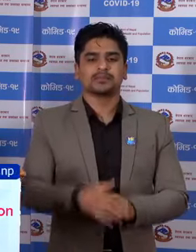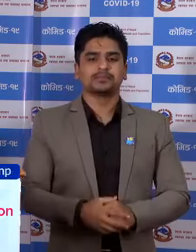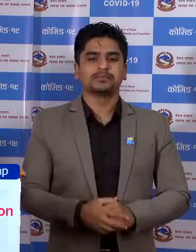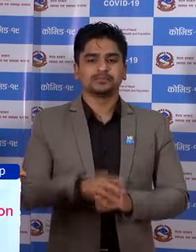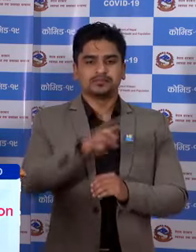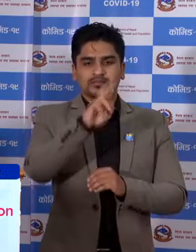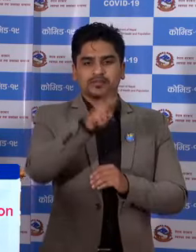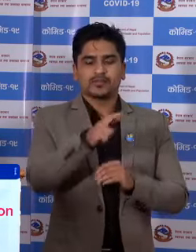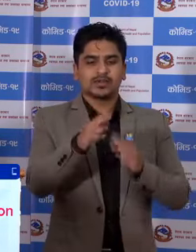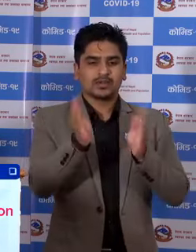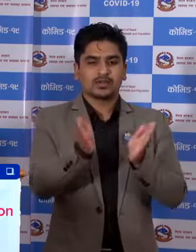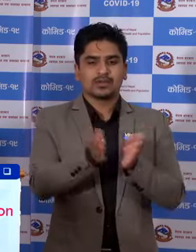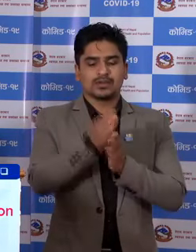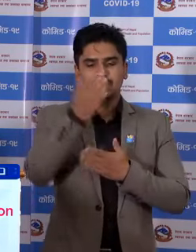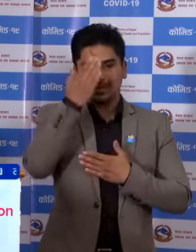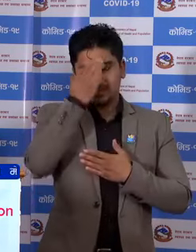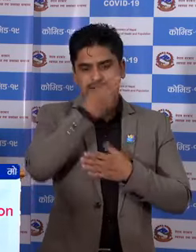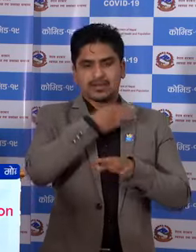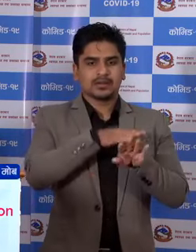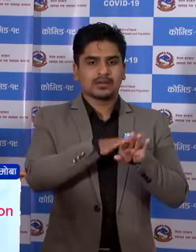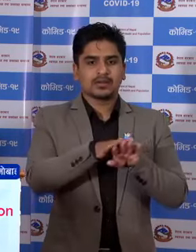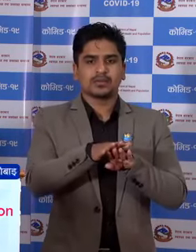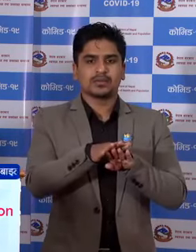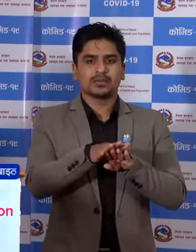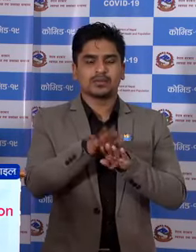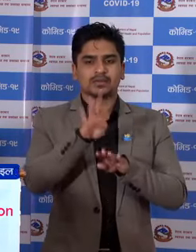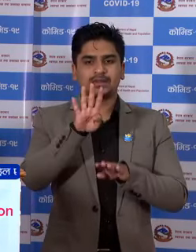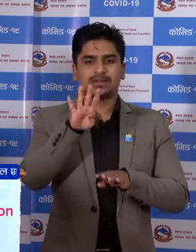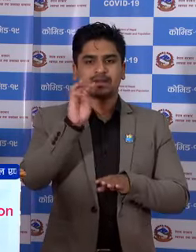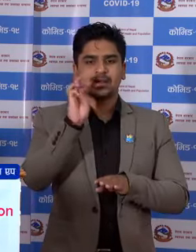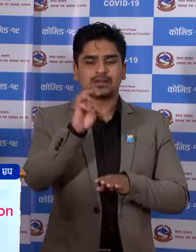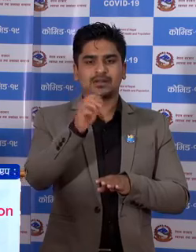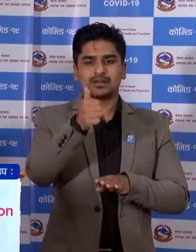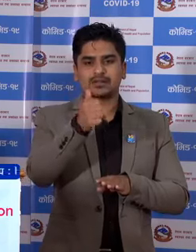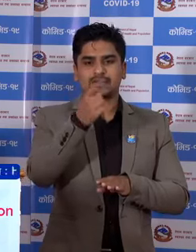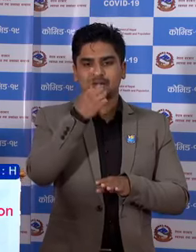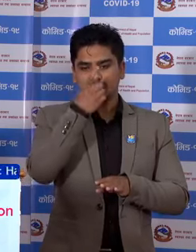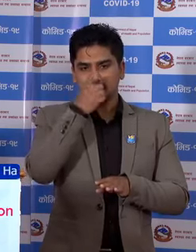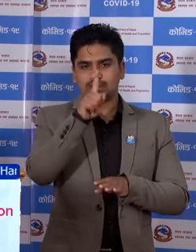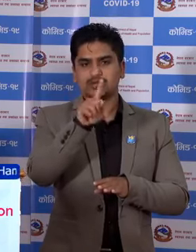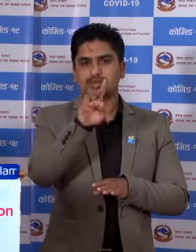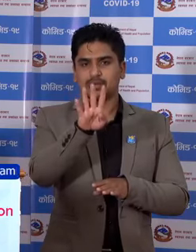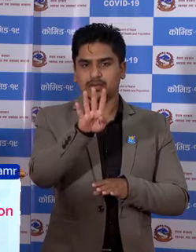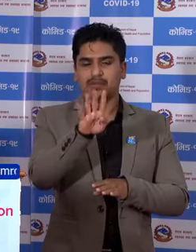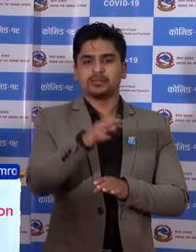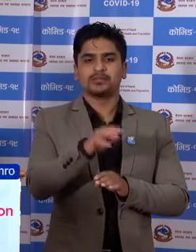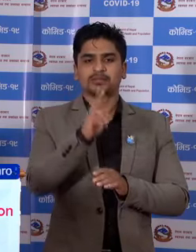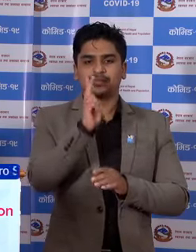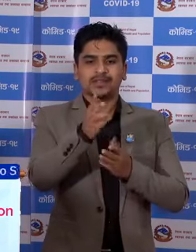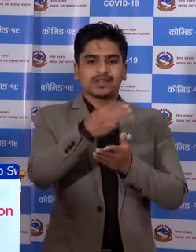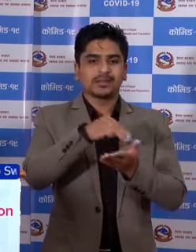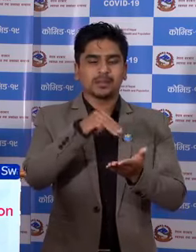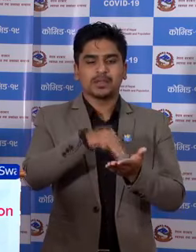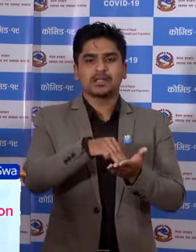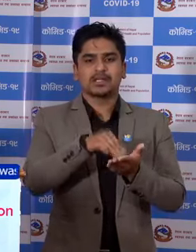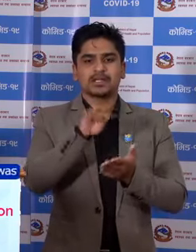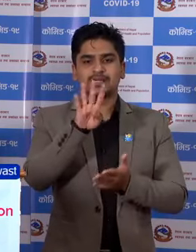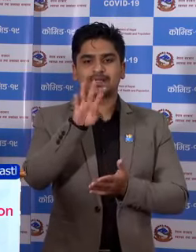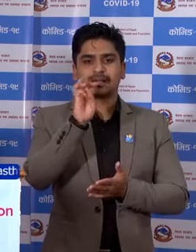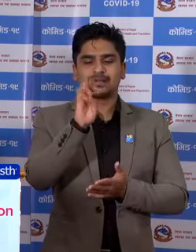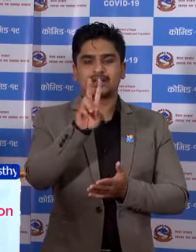रजम्मा संक्रमित अरुको संख्या 4644 तेस मद्दे